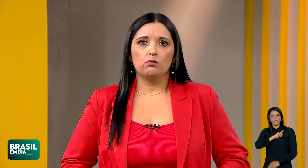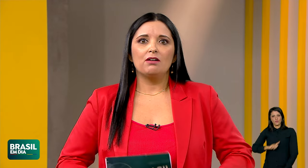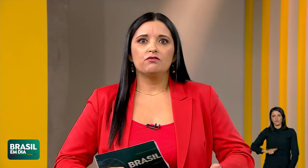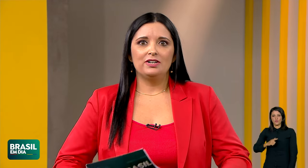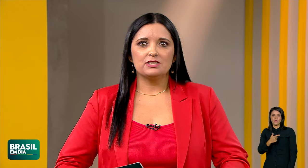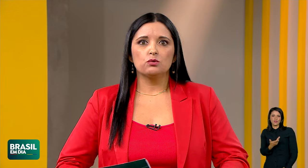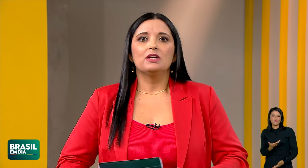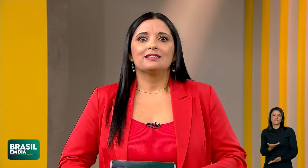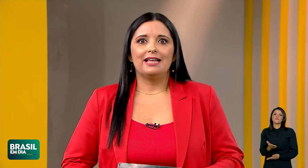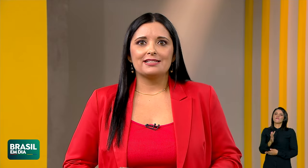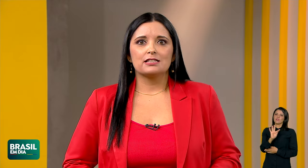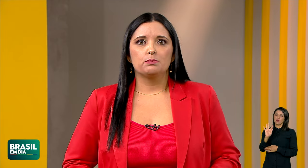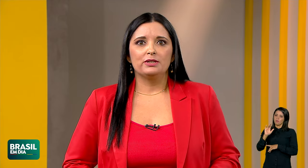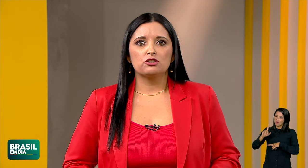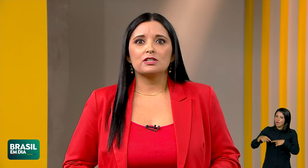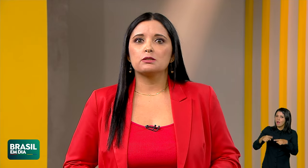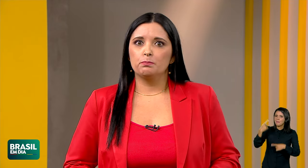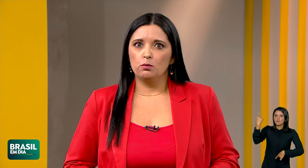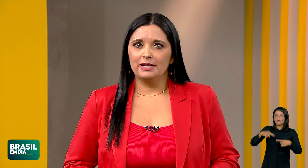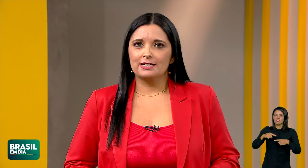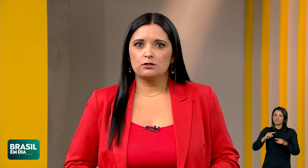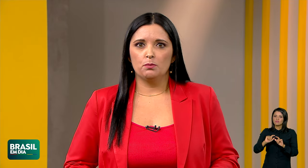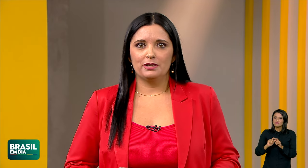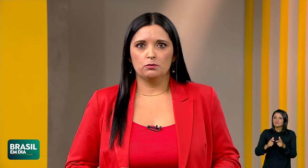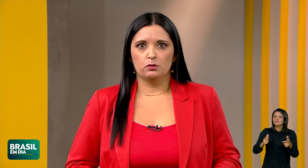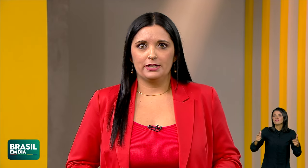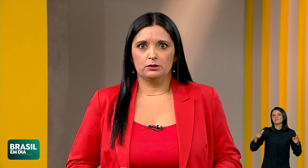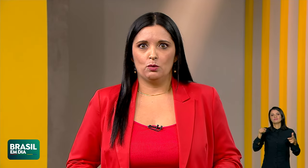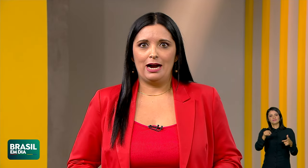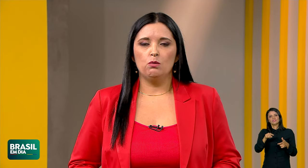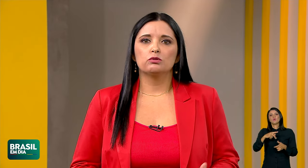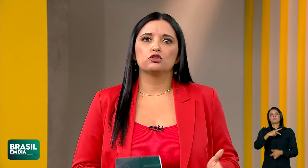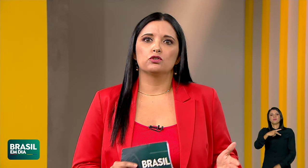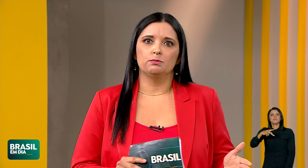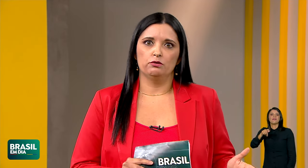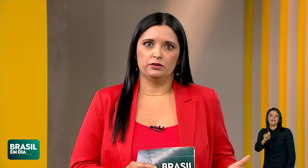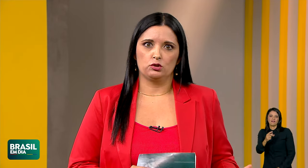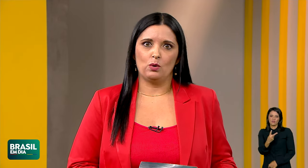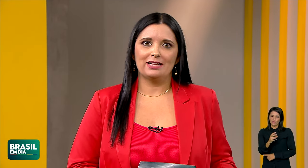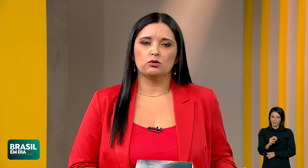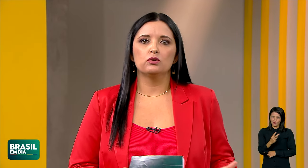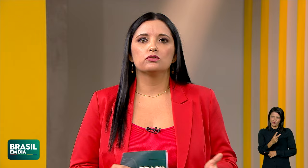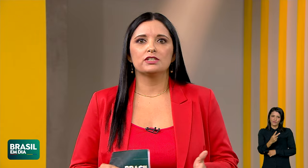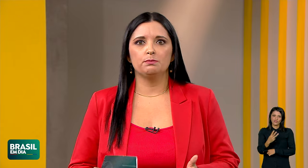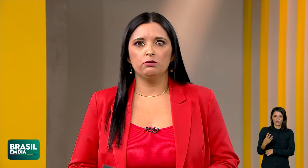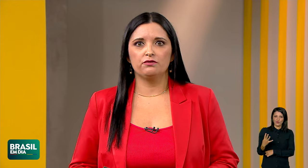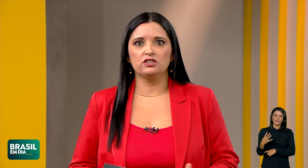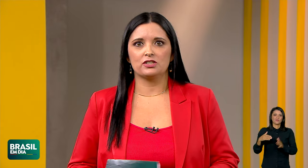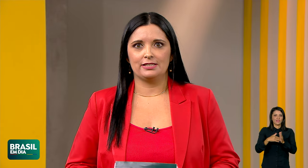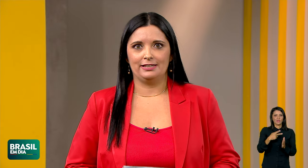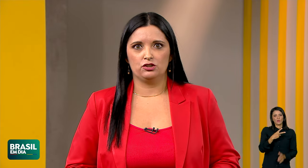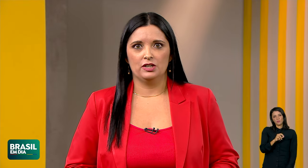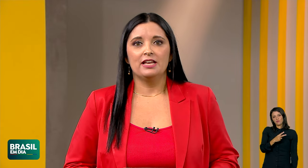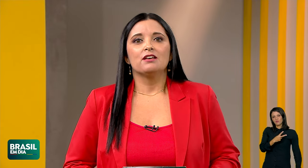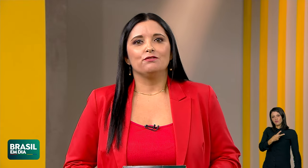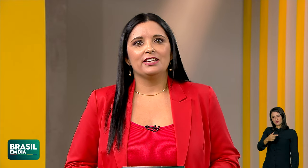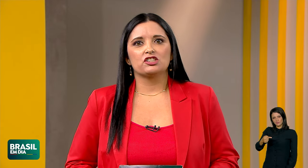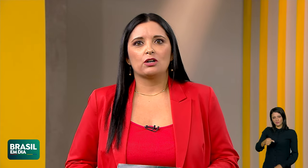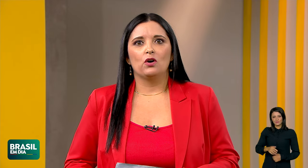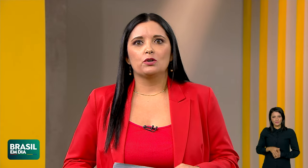para o avanço dessas políticas públicas no plano plurianual de 2024-2027.